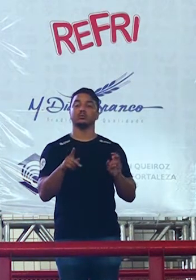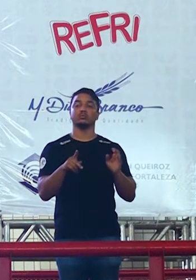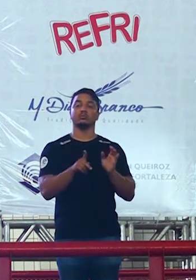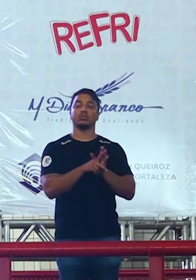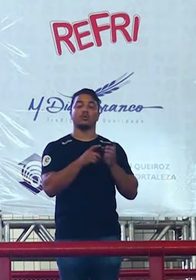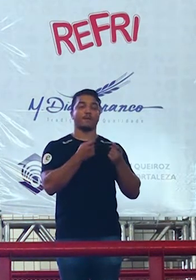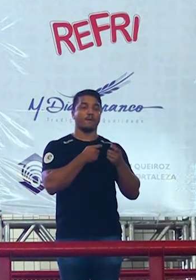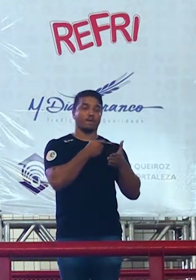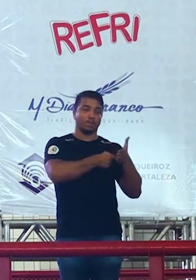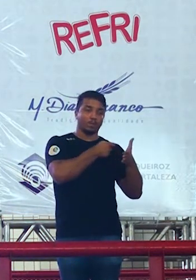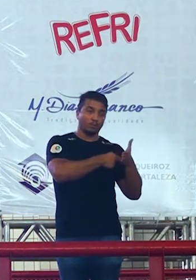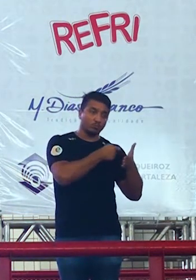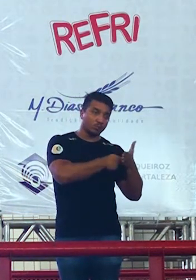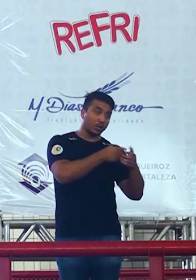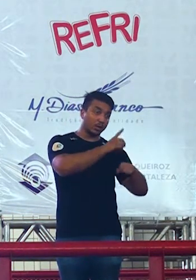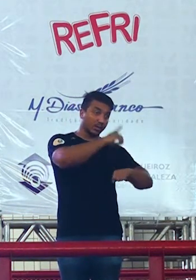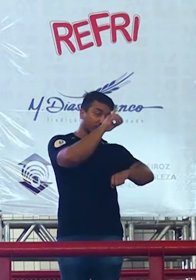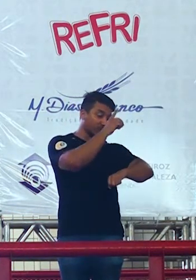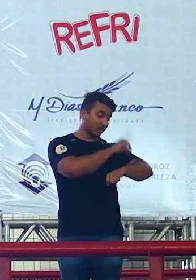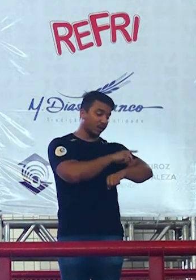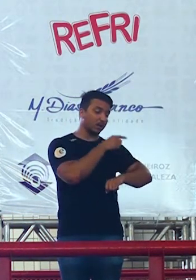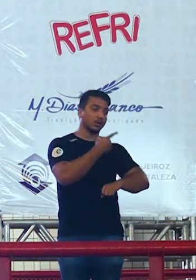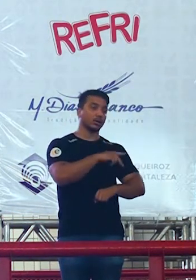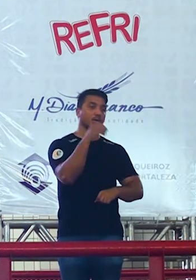persistência da dengue no Brasil